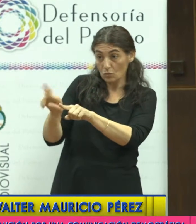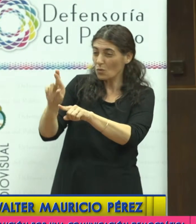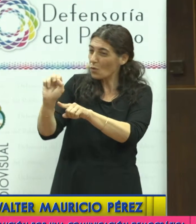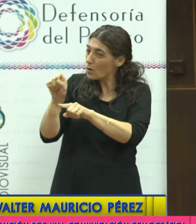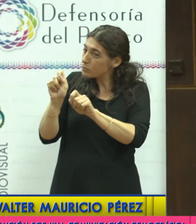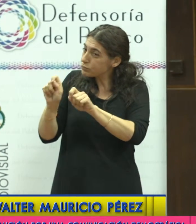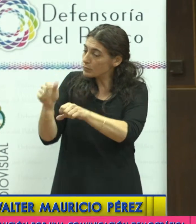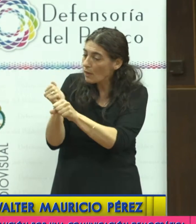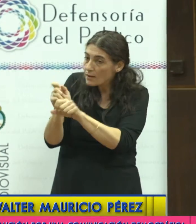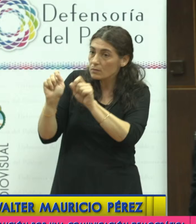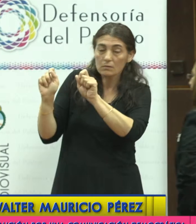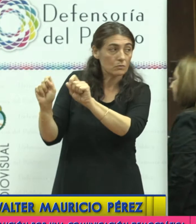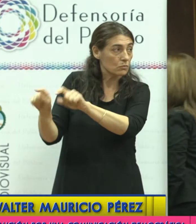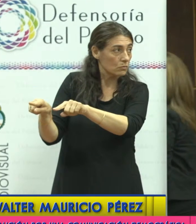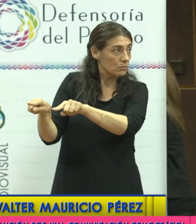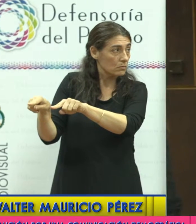toca.